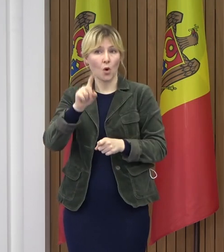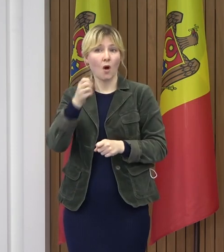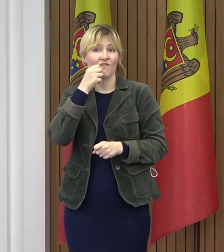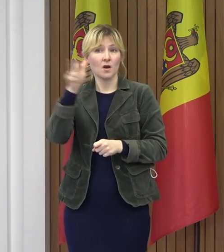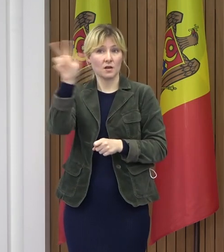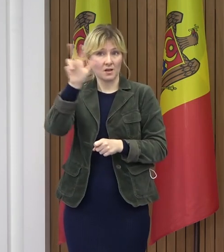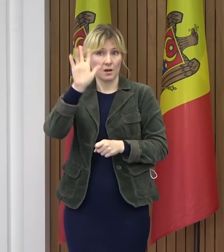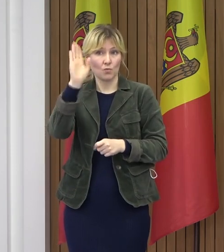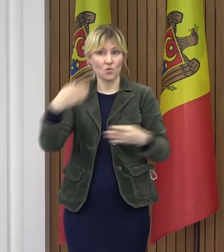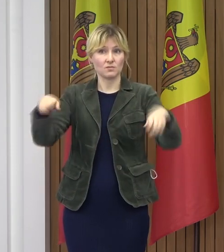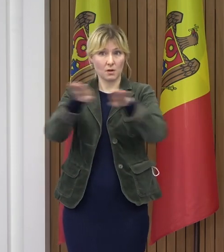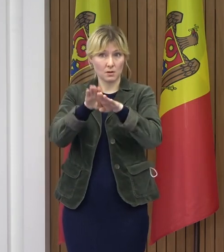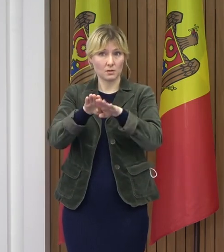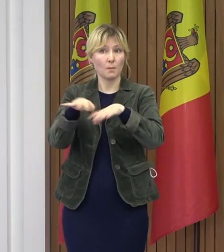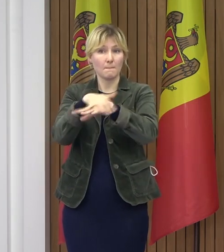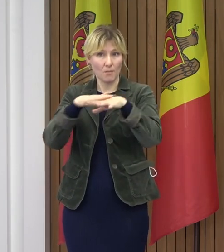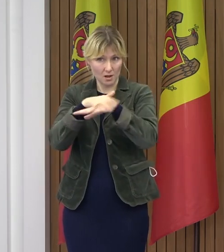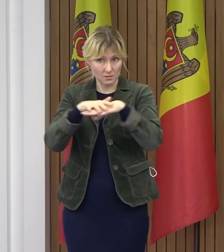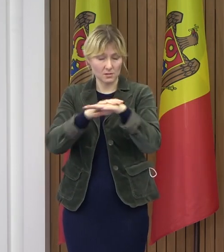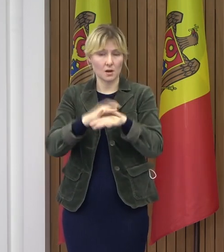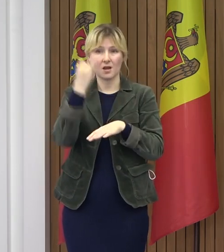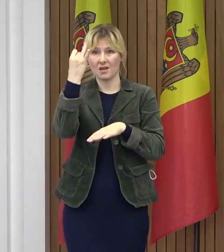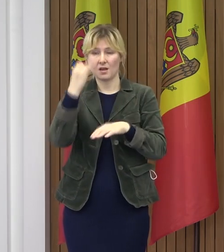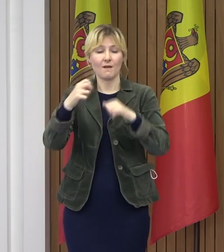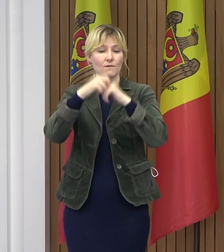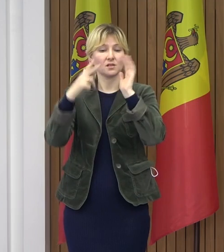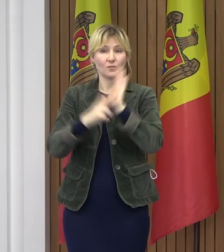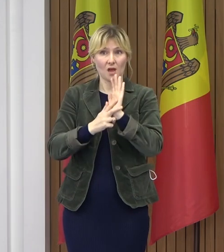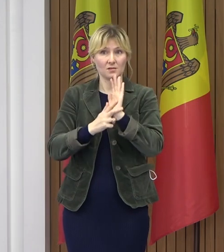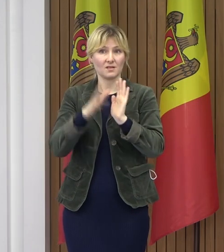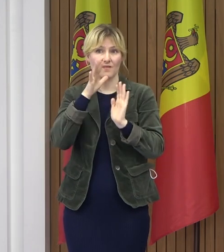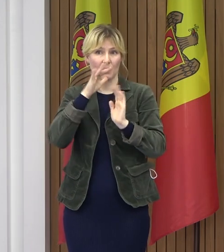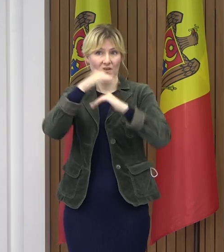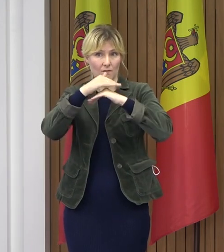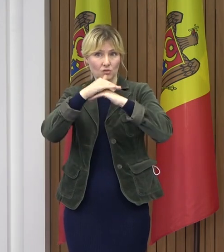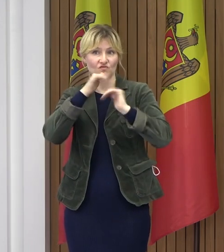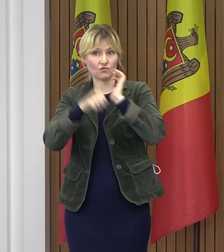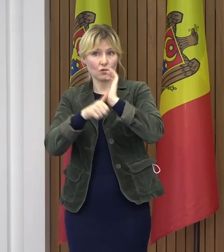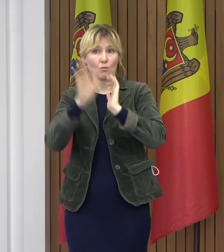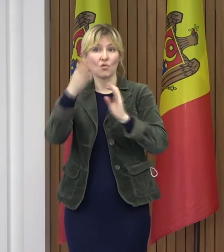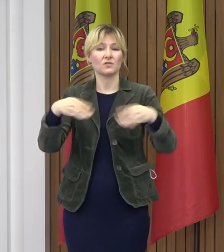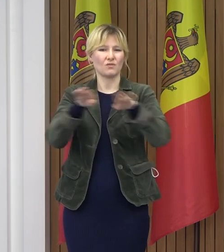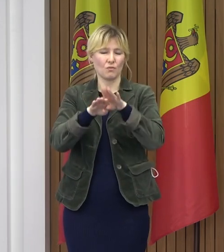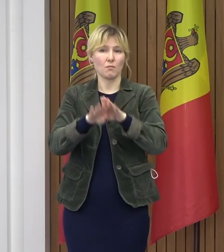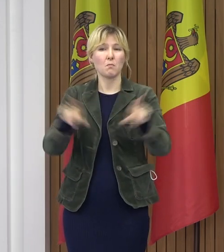piețele, și ora 18, când urmează a fi închise centrele Unitățile